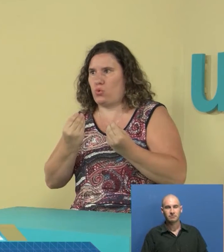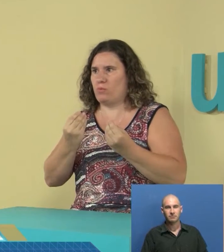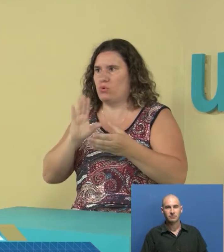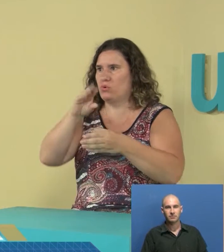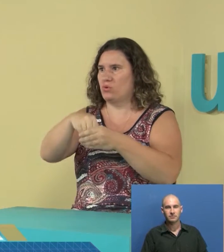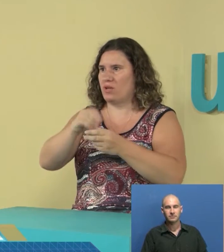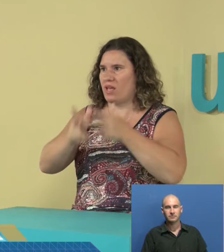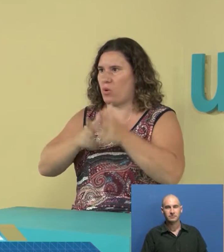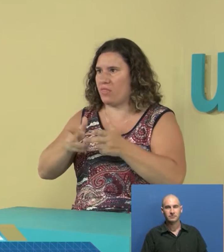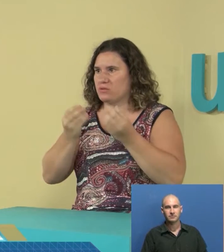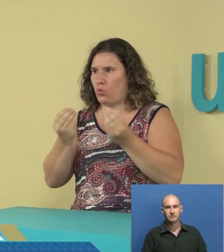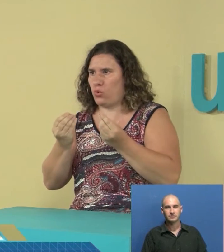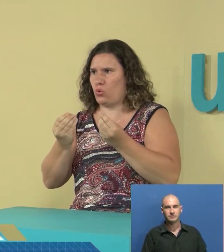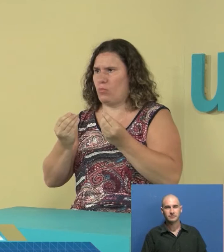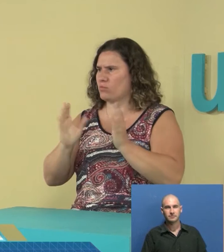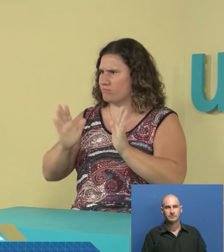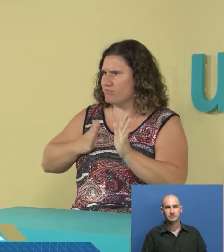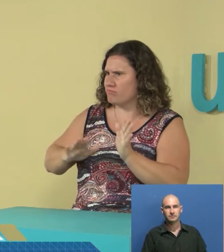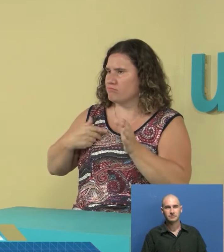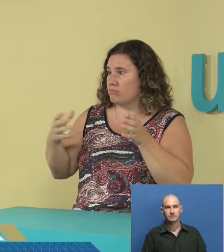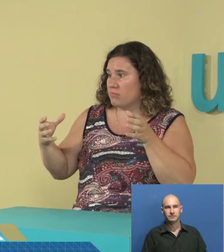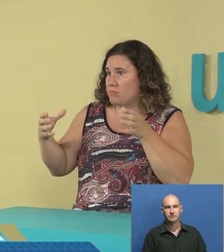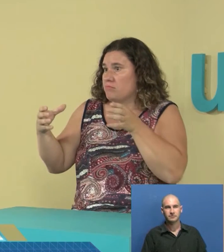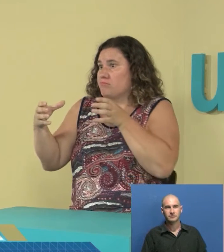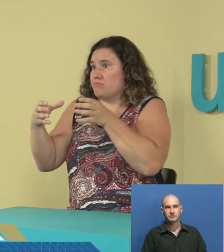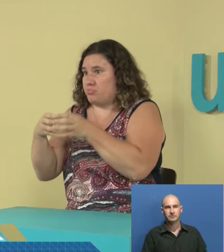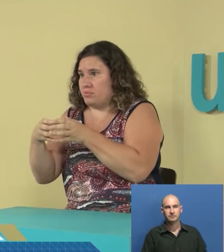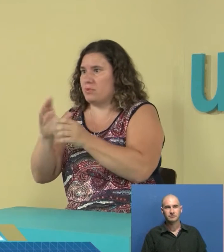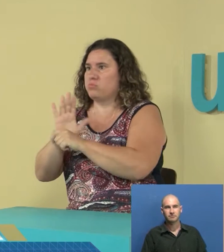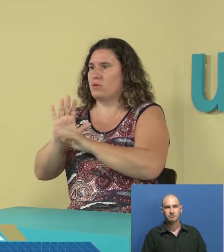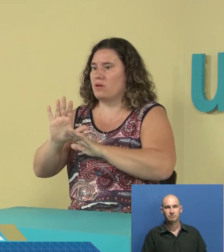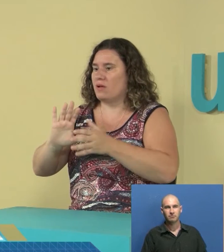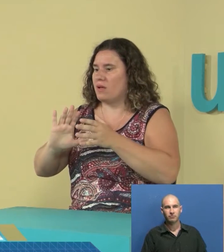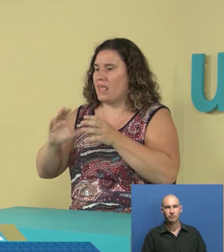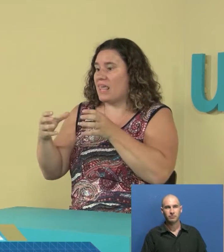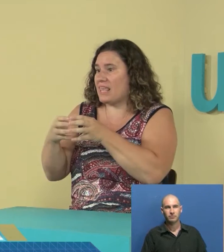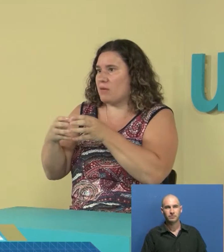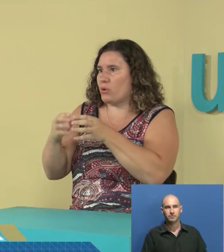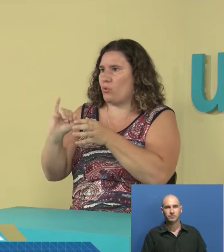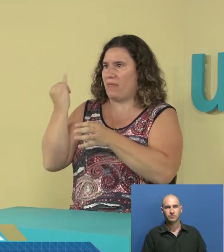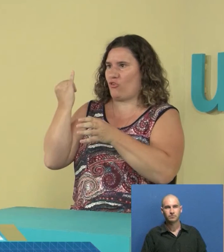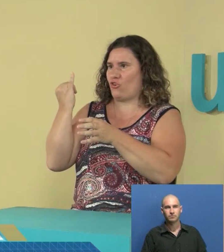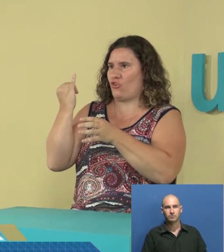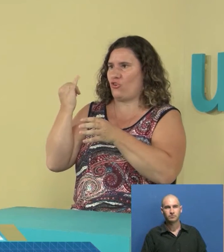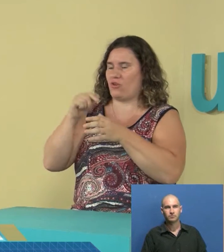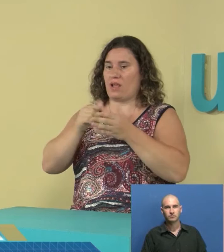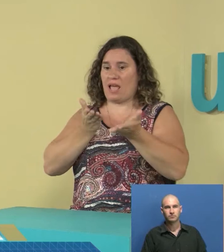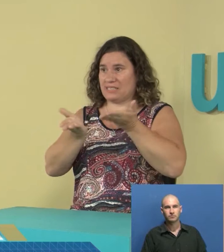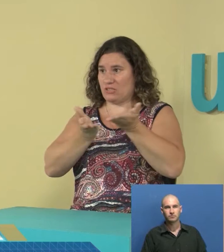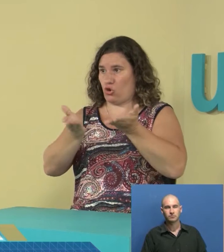no sabía cómo era la comunidad sorda, la lengua de señas. Yo de a poco nos juntamos, el equipo, es mucho mejor